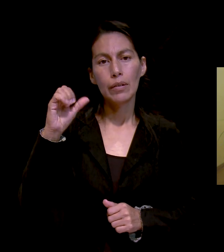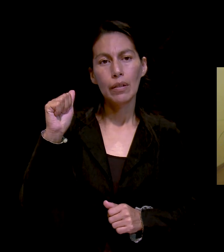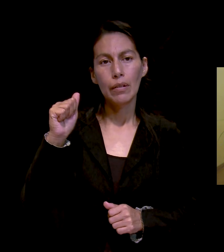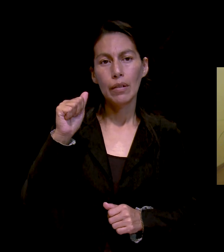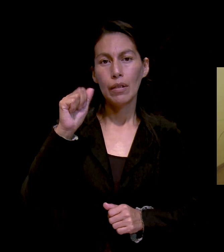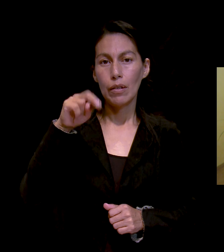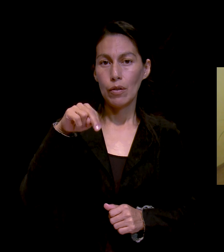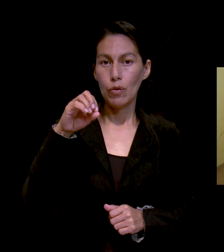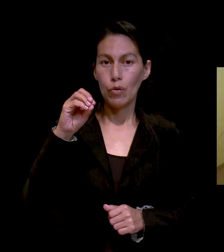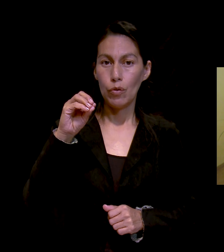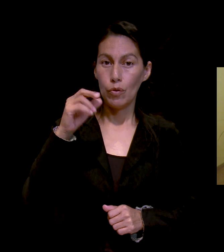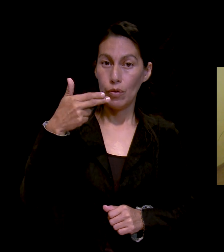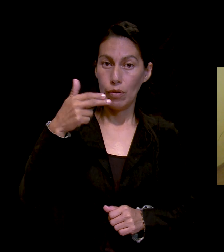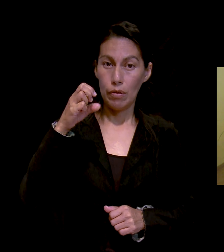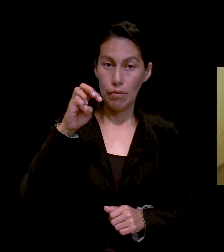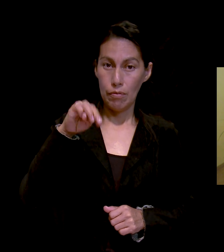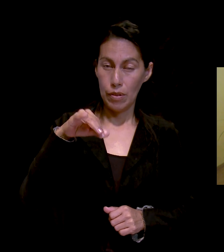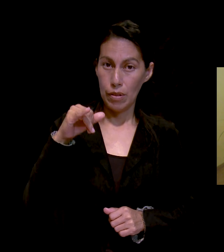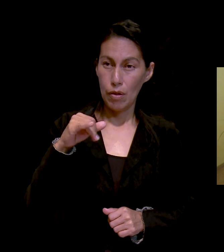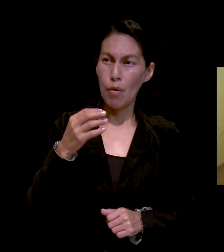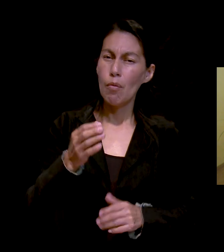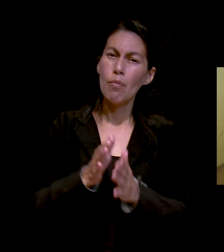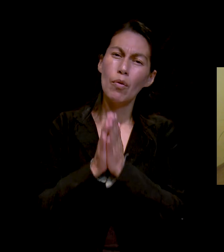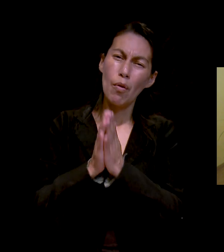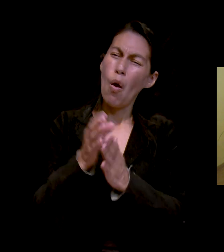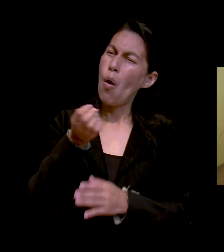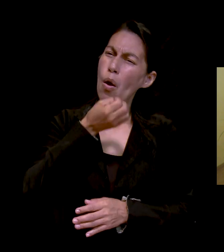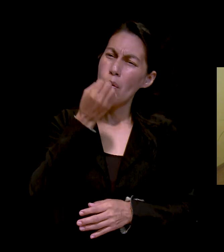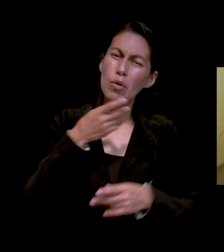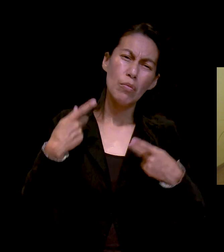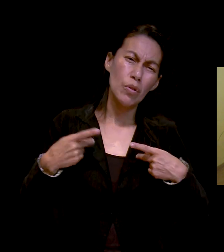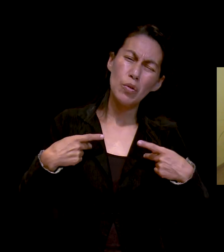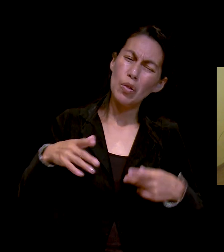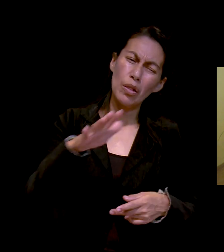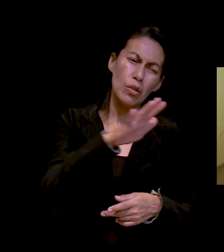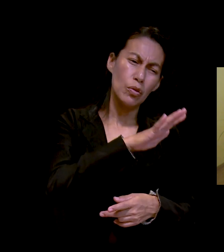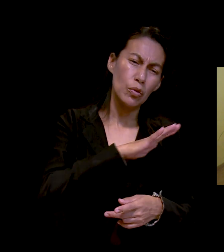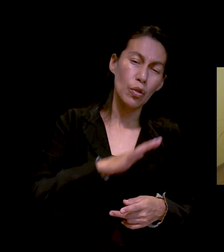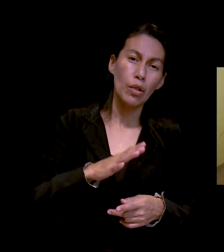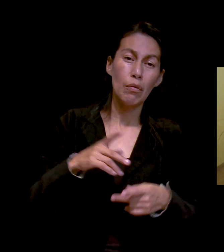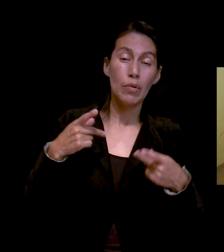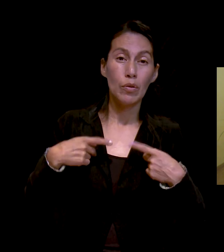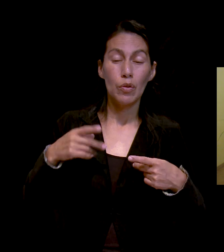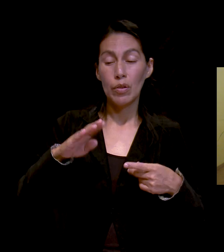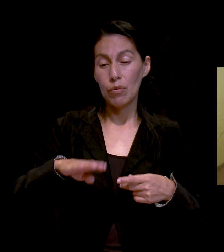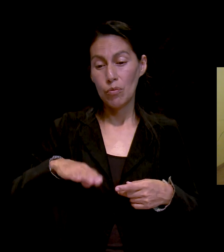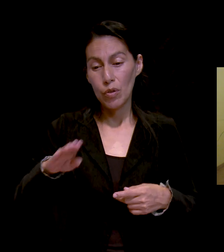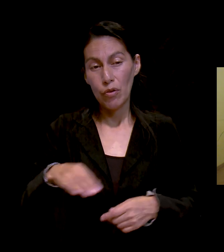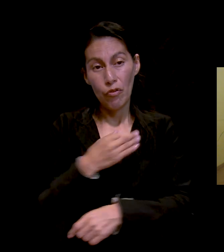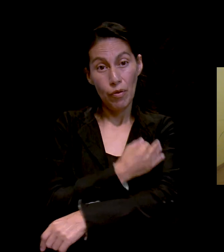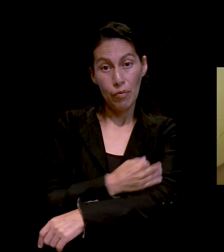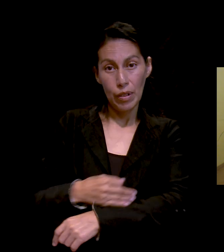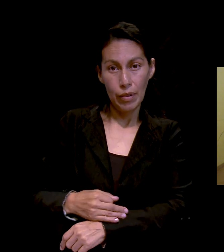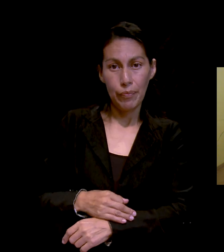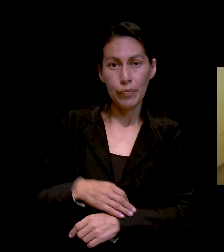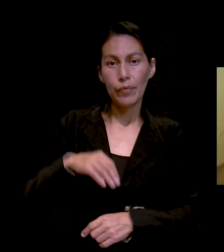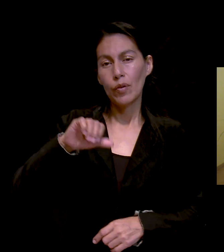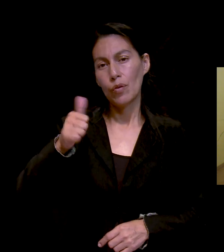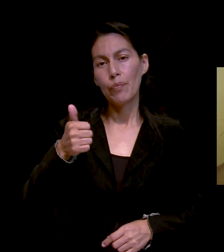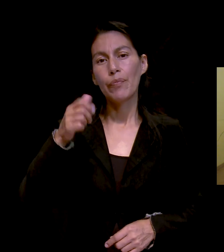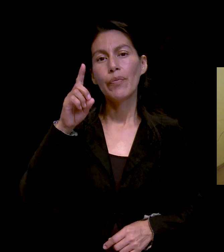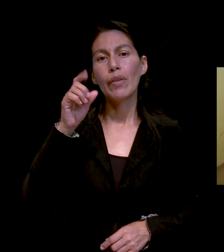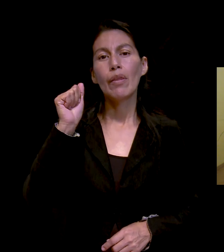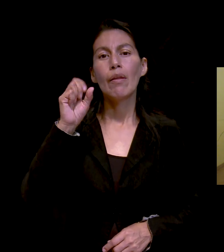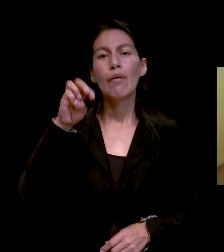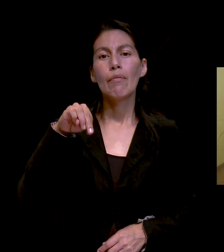Ciertamente, oren por Damaris de Juárez que será operada mañana. Vamos a orar por ella para